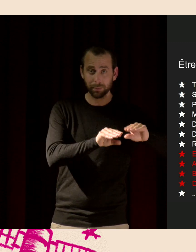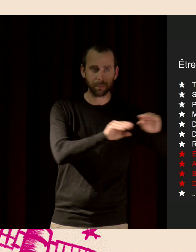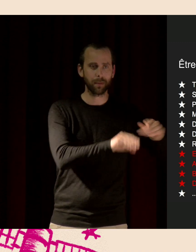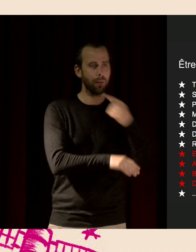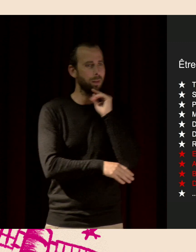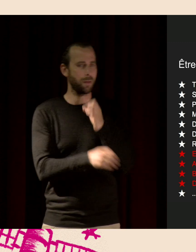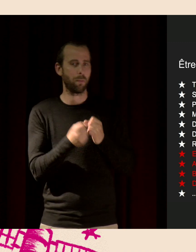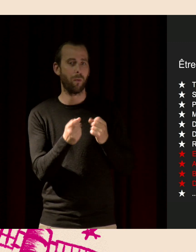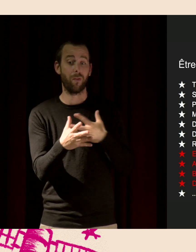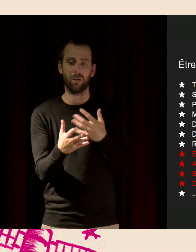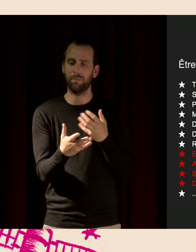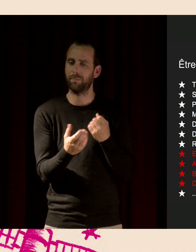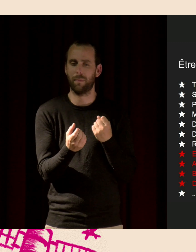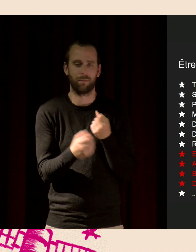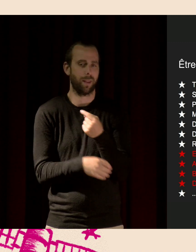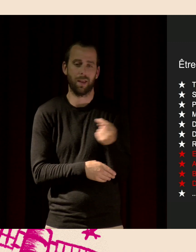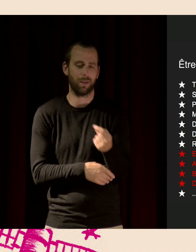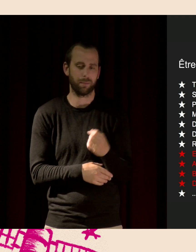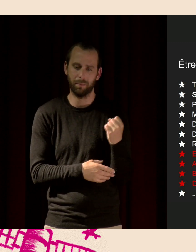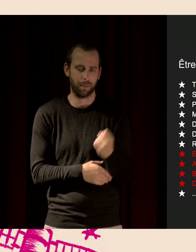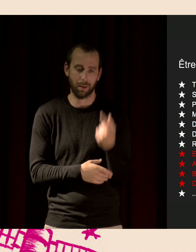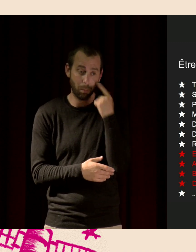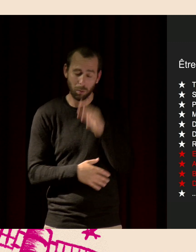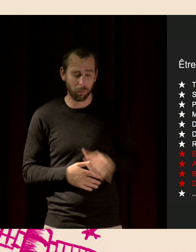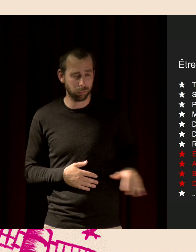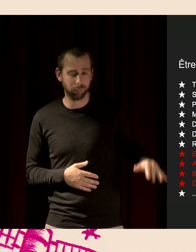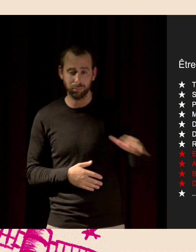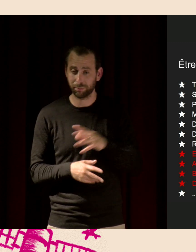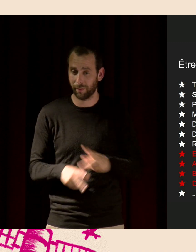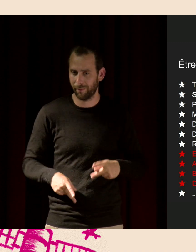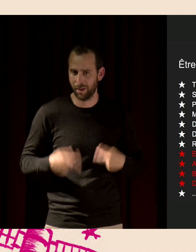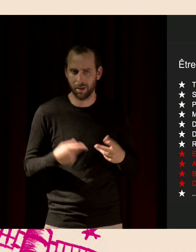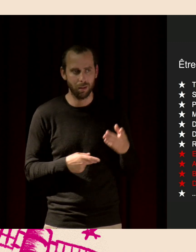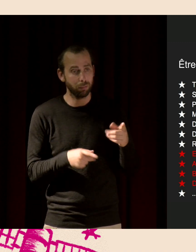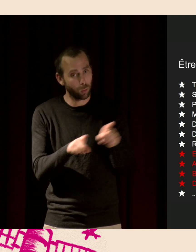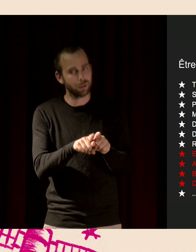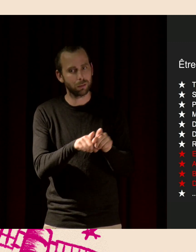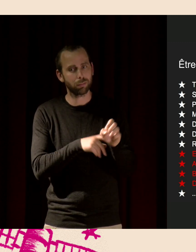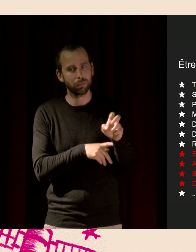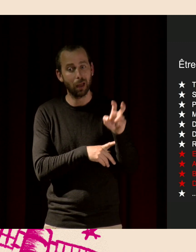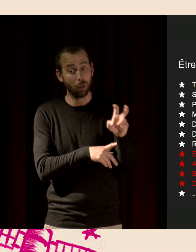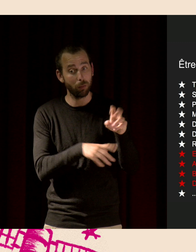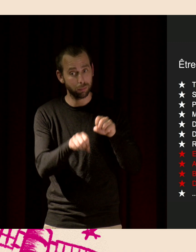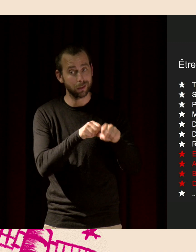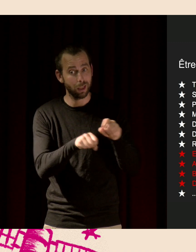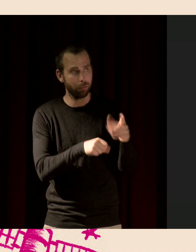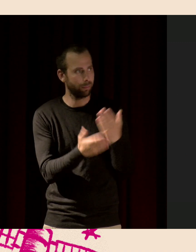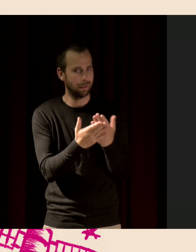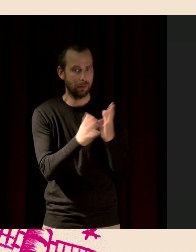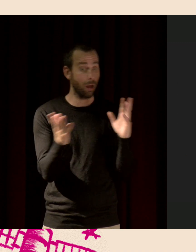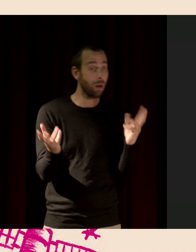en cascade sur d'autres êtres vivants et même sur des écosystèmes en entier. Et ça, le coût n'est pas estimé.